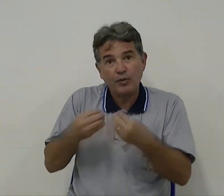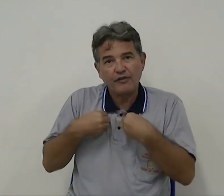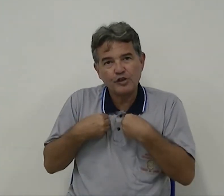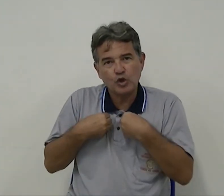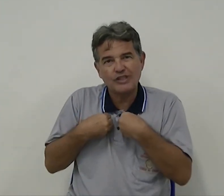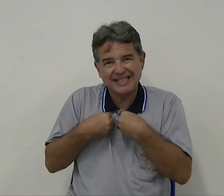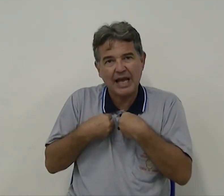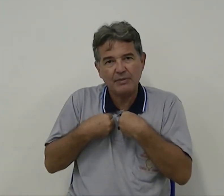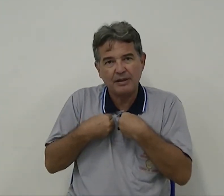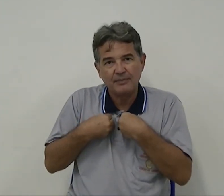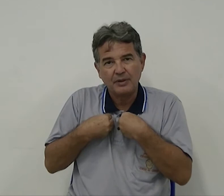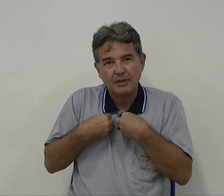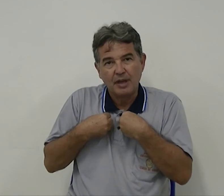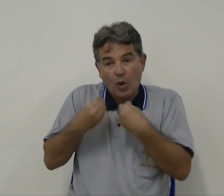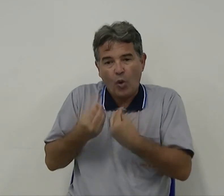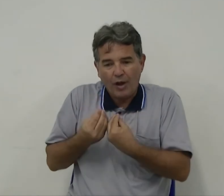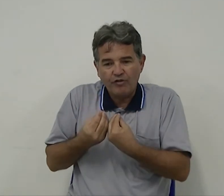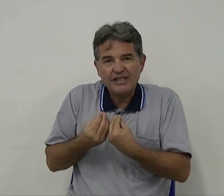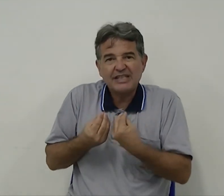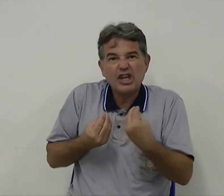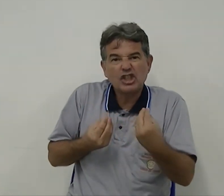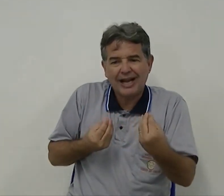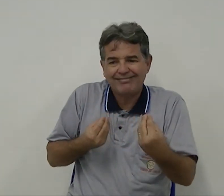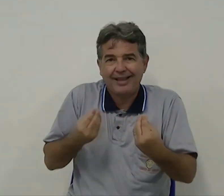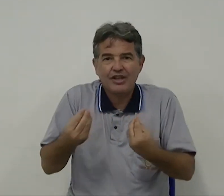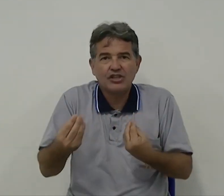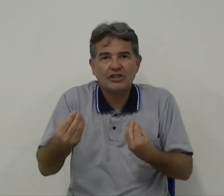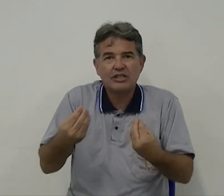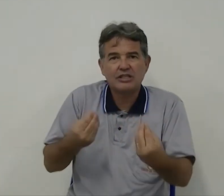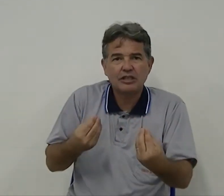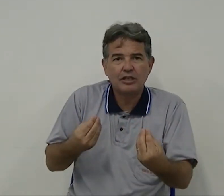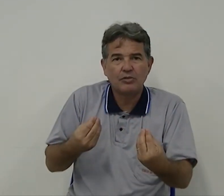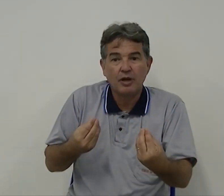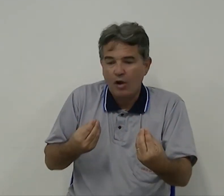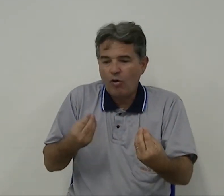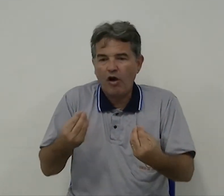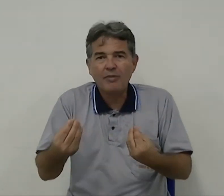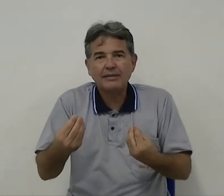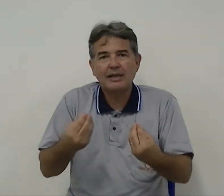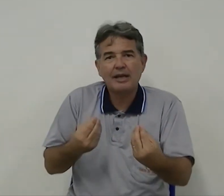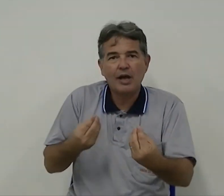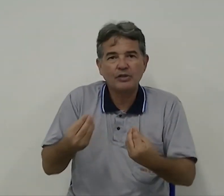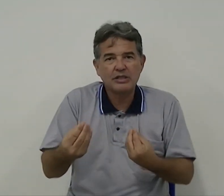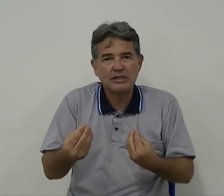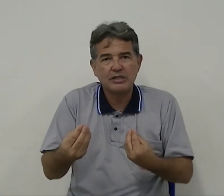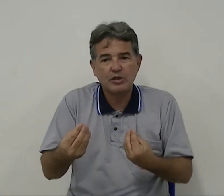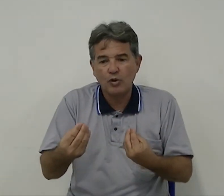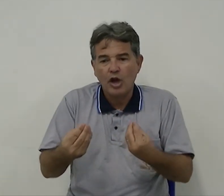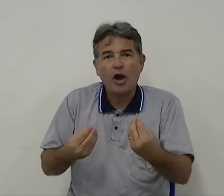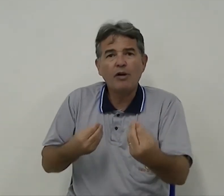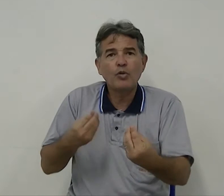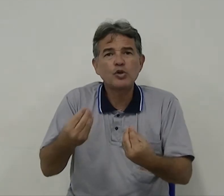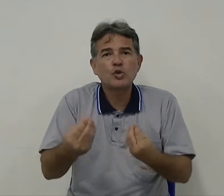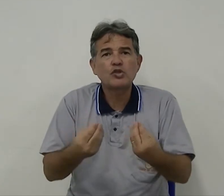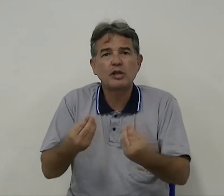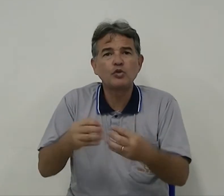professor saiba qual vai ser a estratégia de ensino, qual o material de ensino, qual a construção do